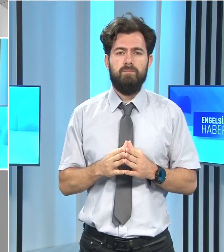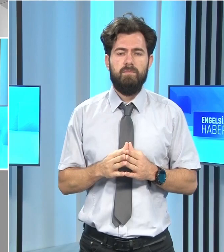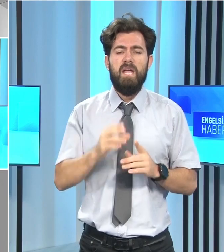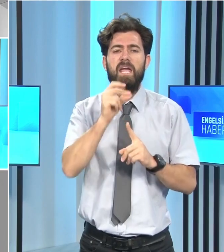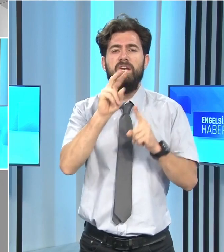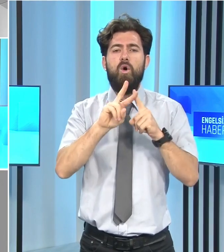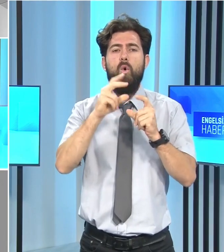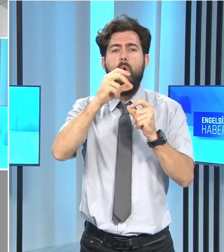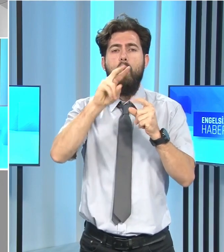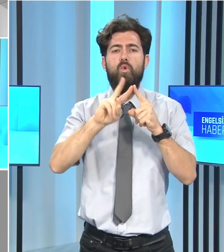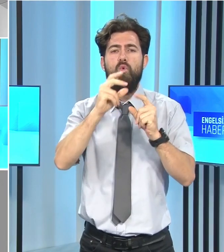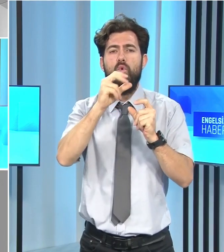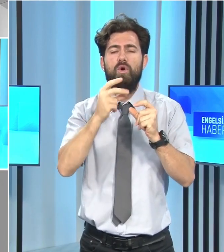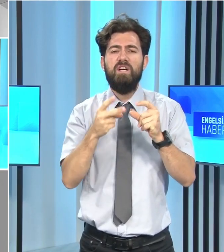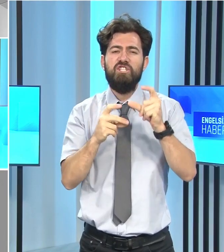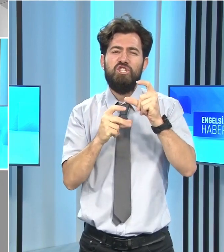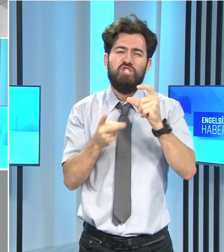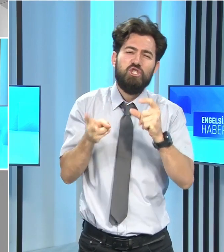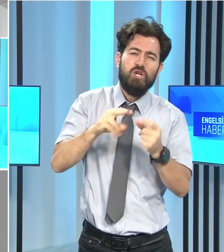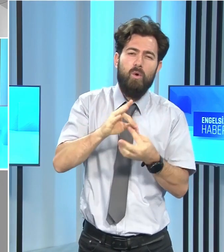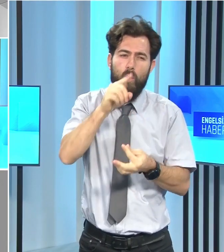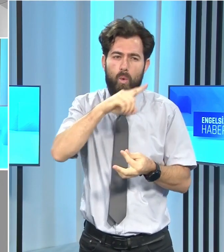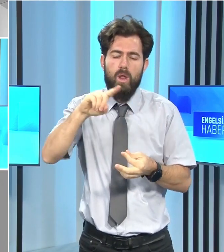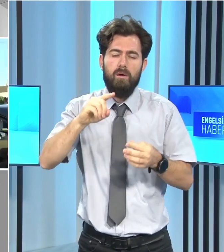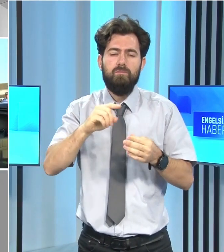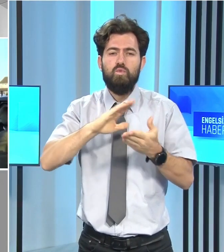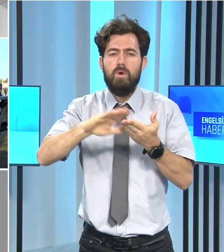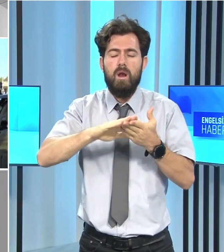İnönül şehitleri düzenlenen törenle anıldı.